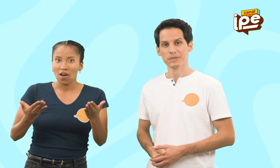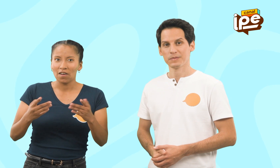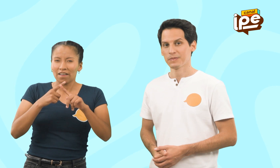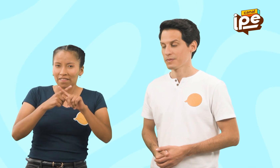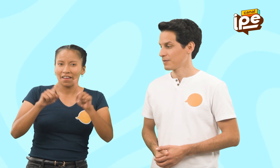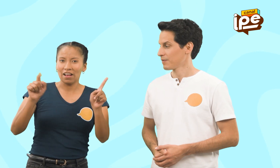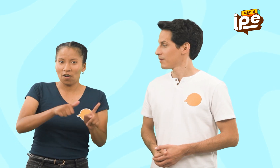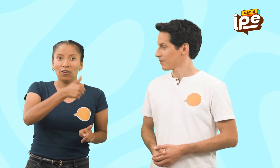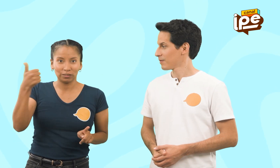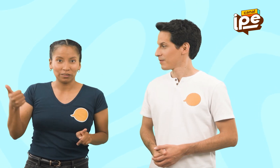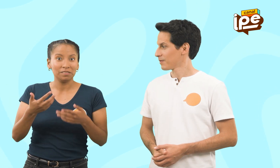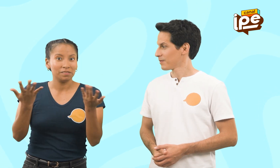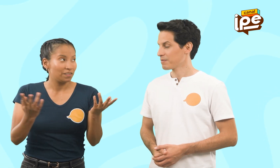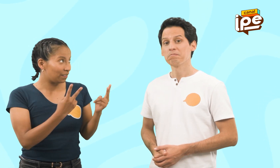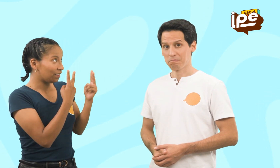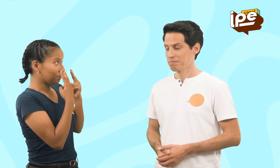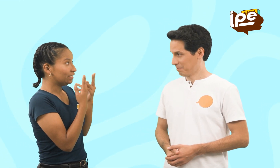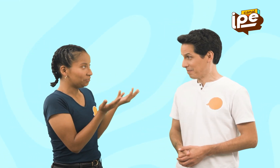Ahora, veamos qué pasa si cambio de objeto.